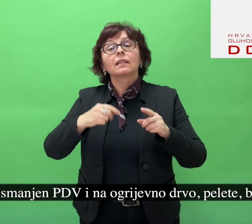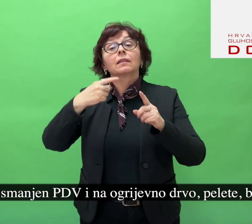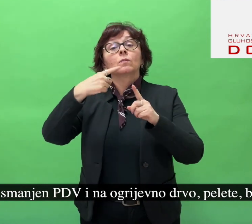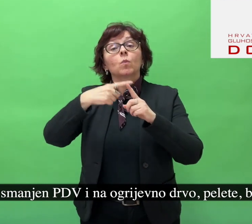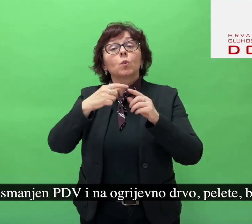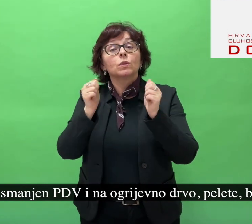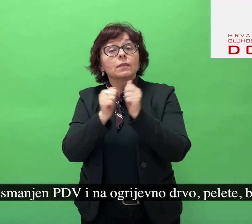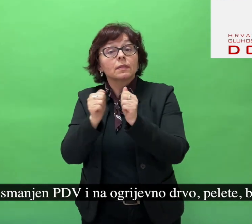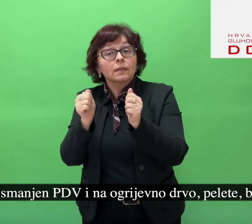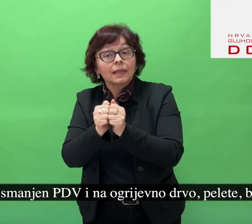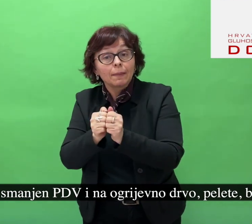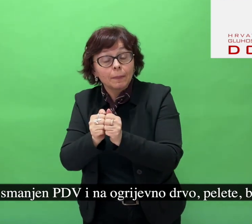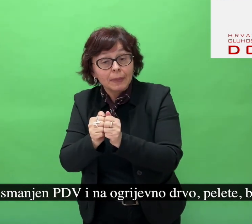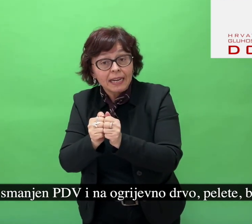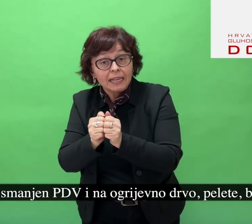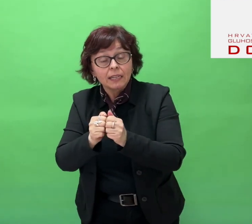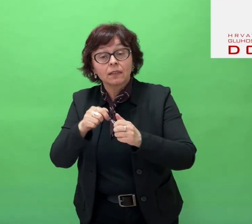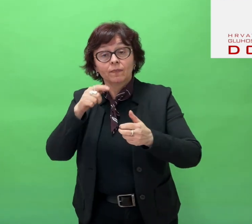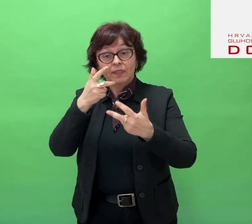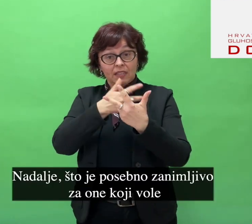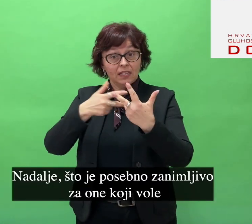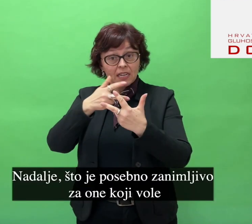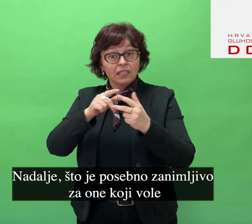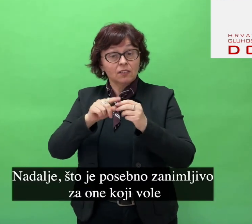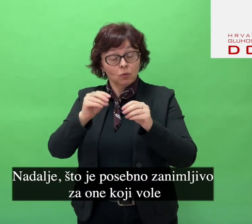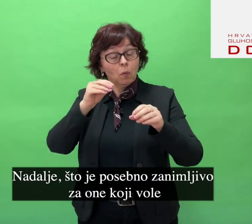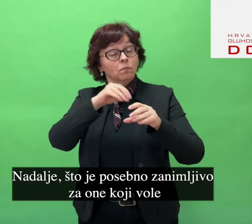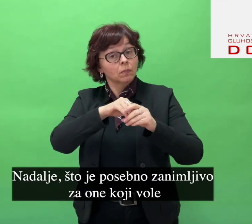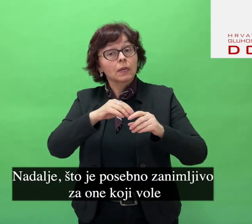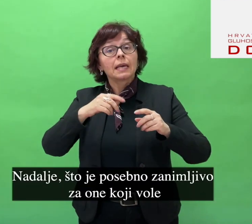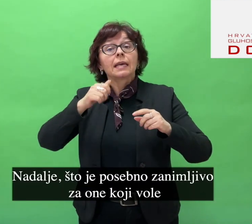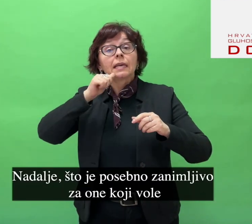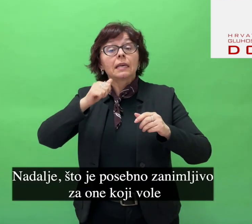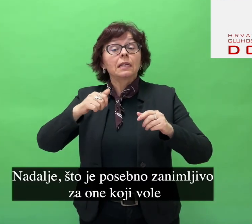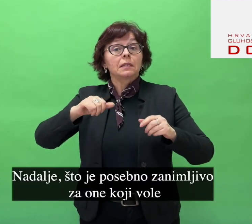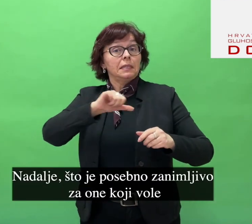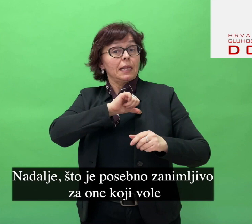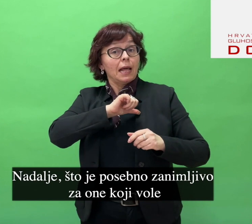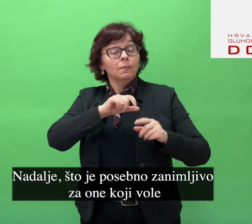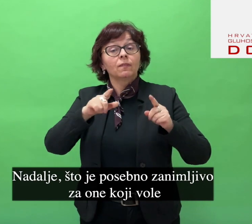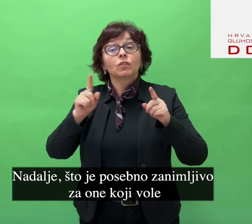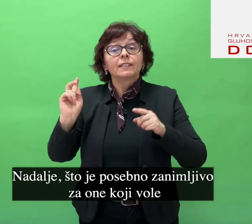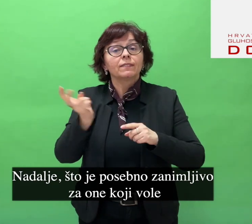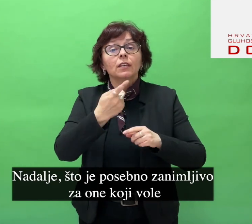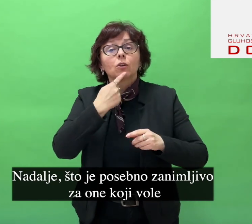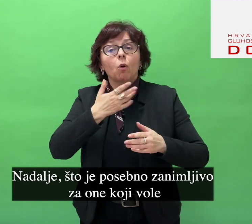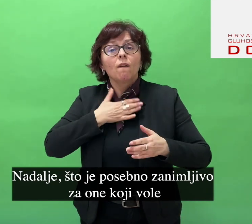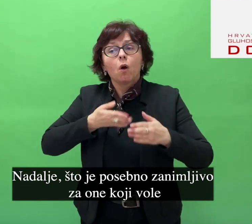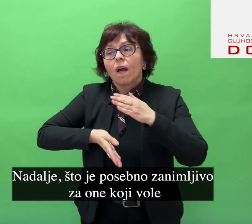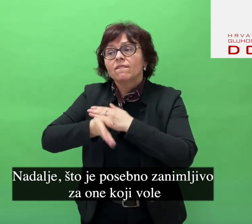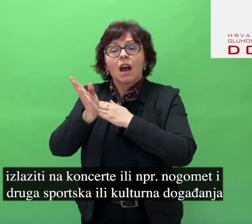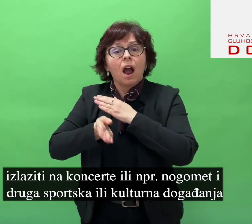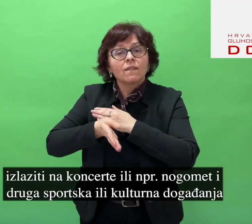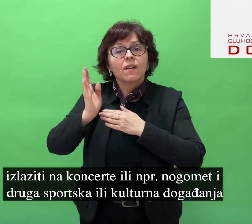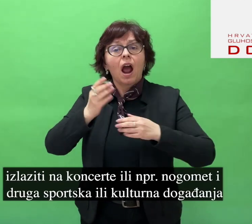priket. Nadalje, što je posebno zanimljivo za one koji vole izlaziti na